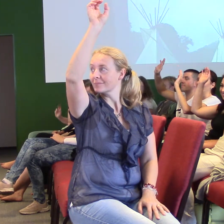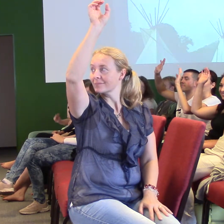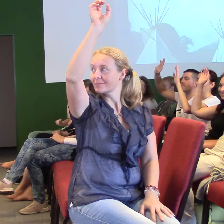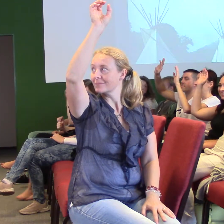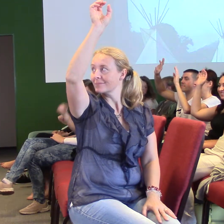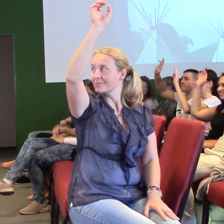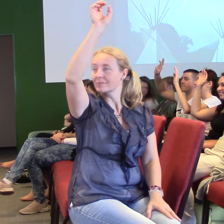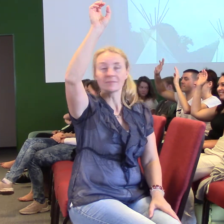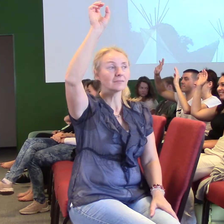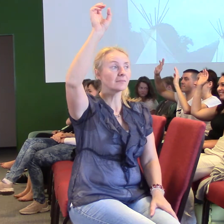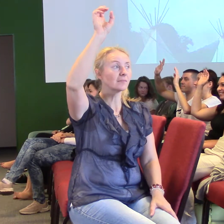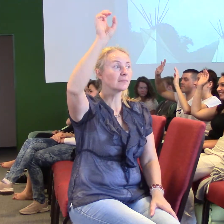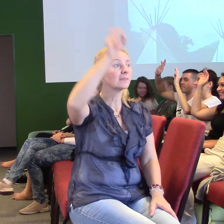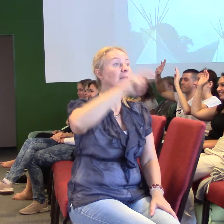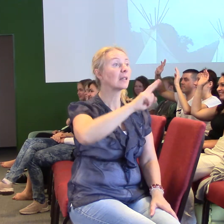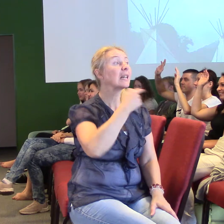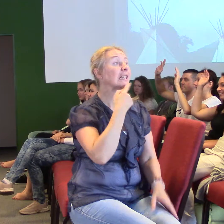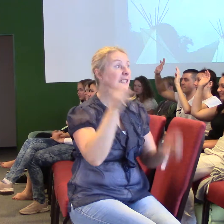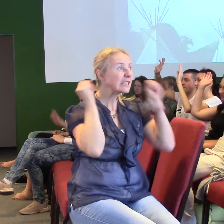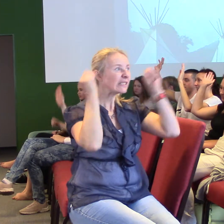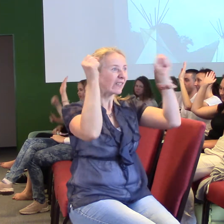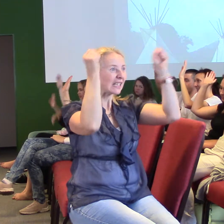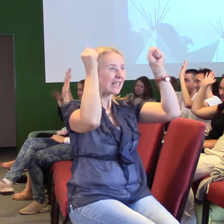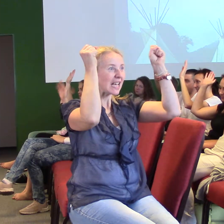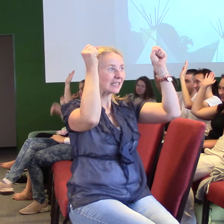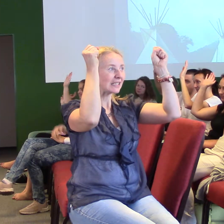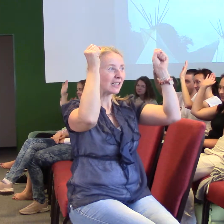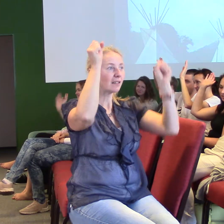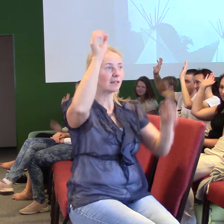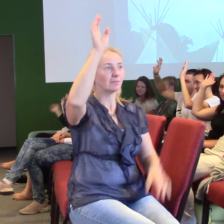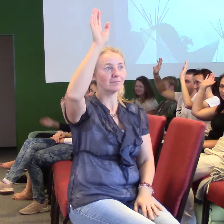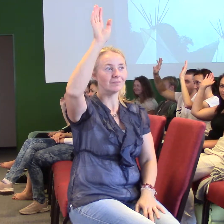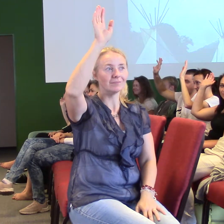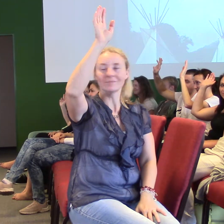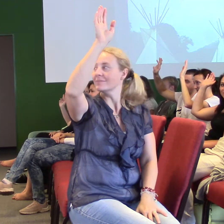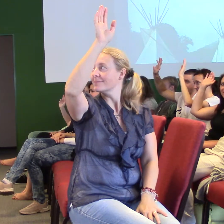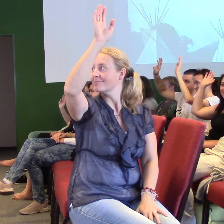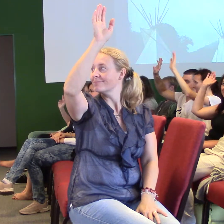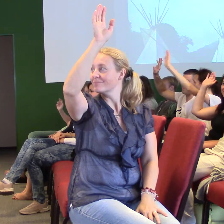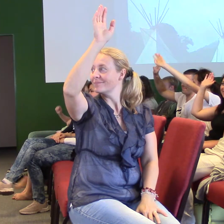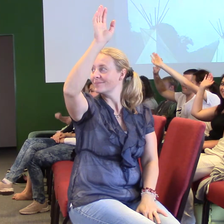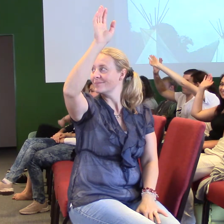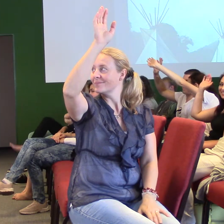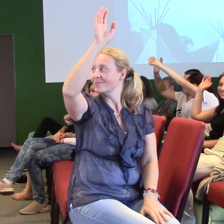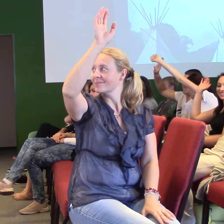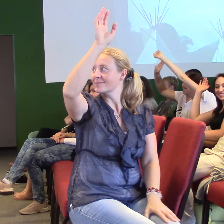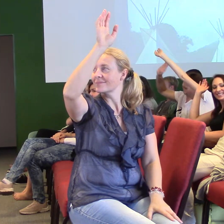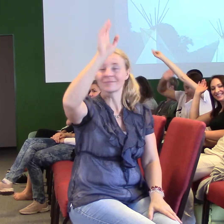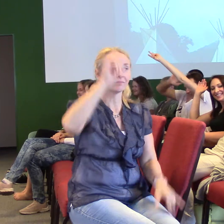Je tu někdo, kdo by chtěl vítězit ve svém životě? Já si přihlásíme všichni, že?